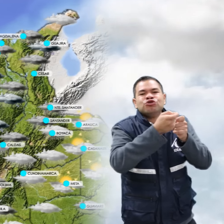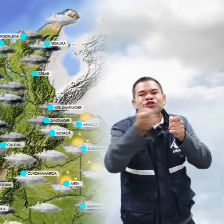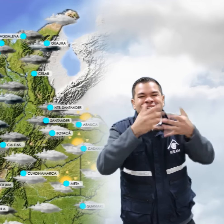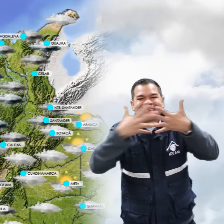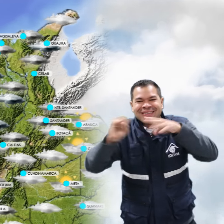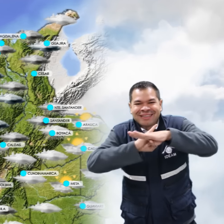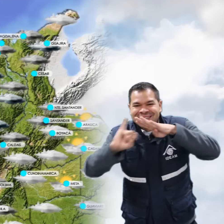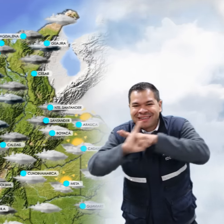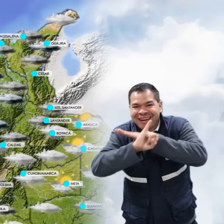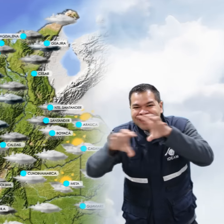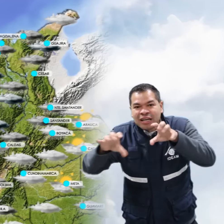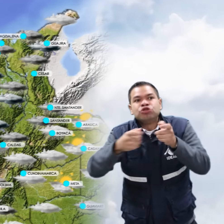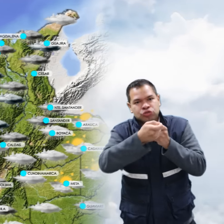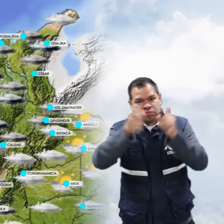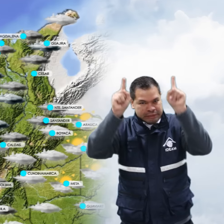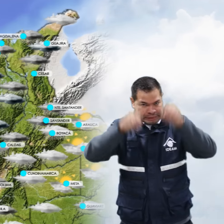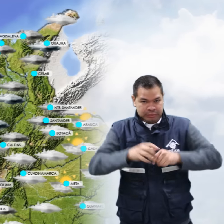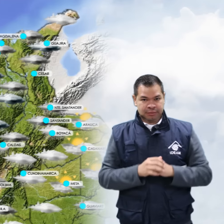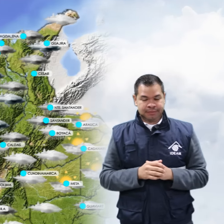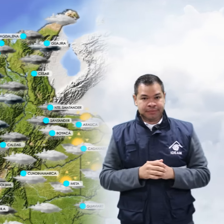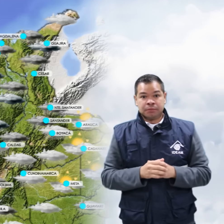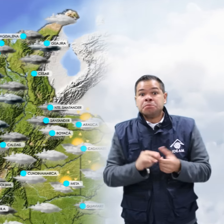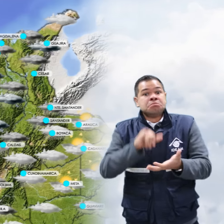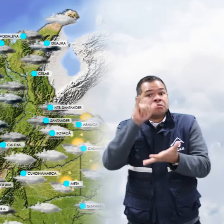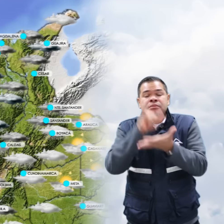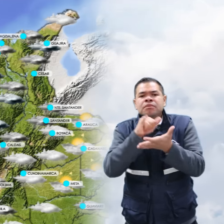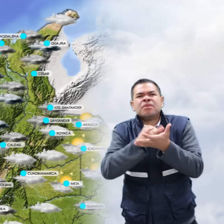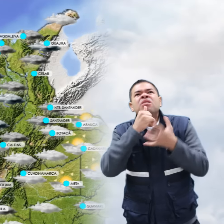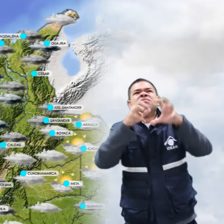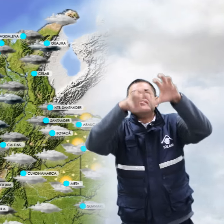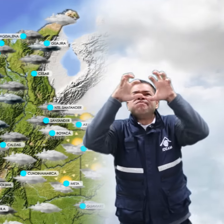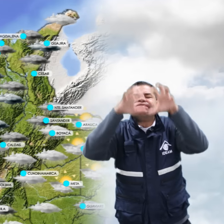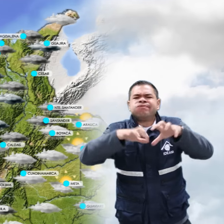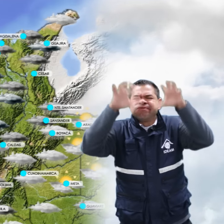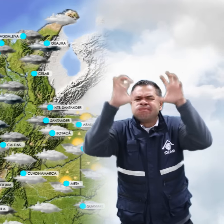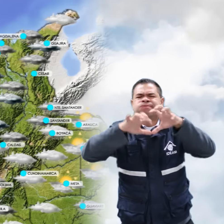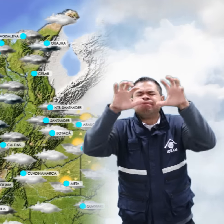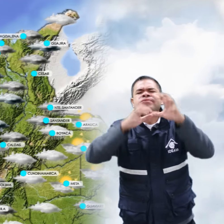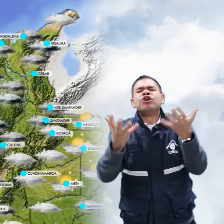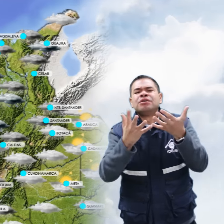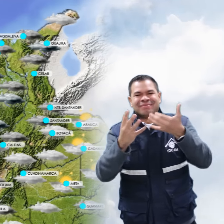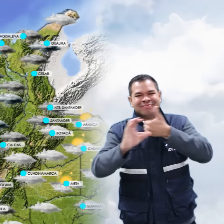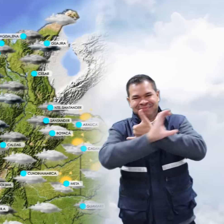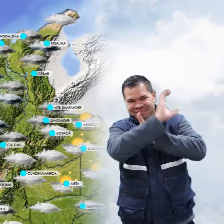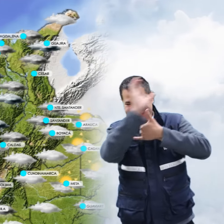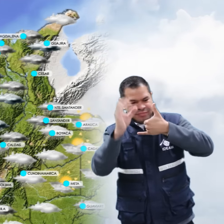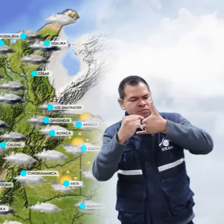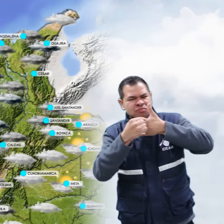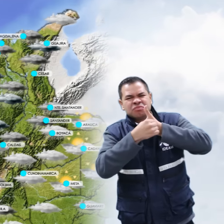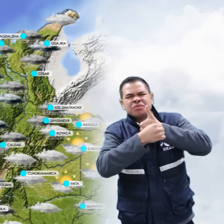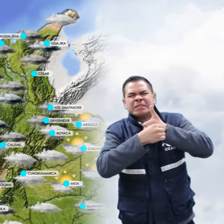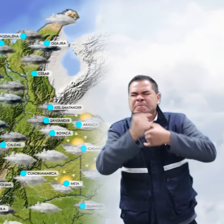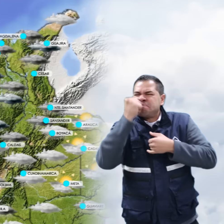al archipiélago de San Andrés y Providencia. De igual forma, lluvias en amplios sectores de la región Caribe, las más